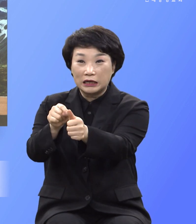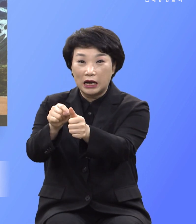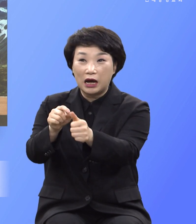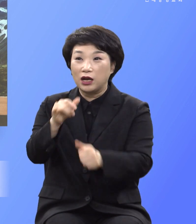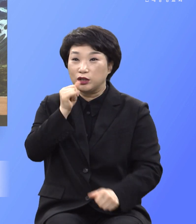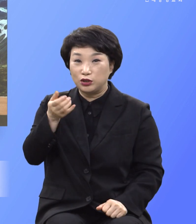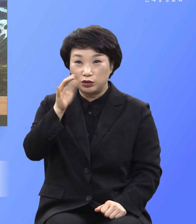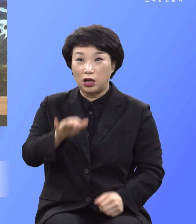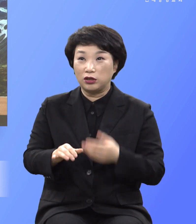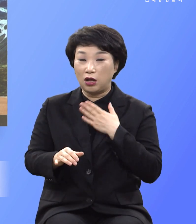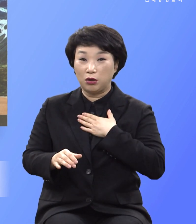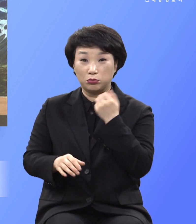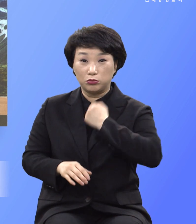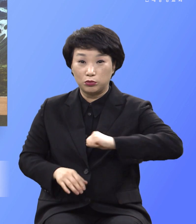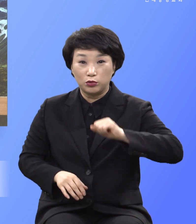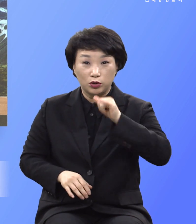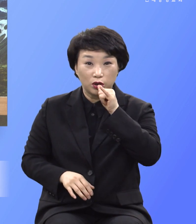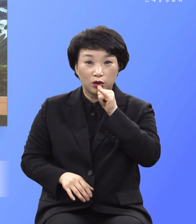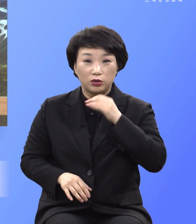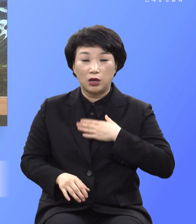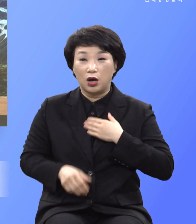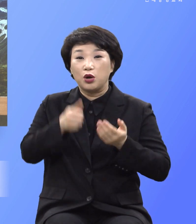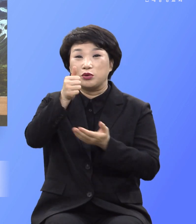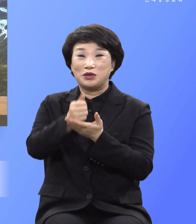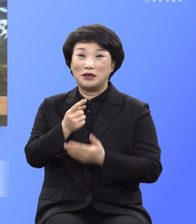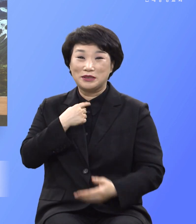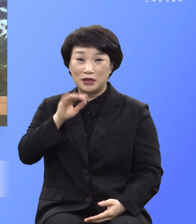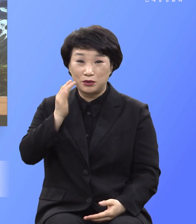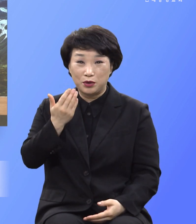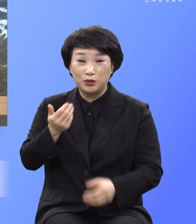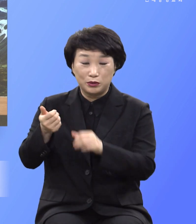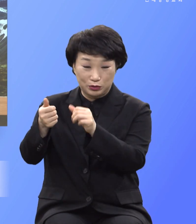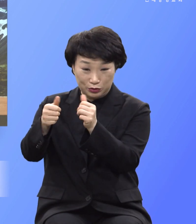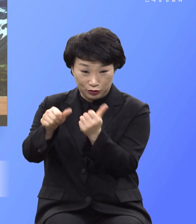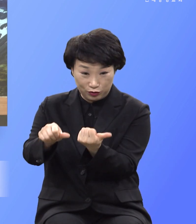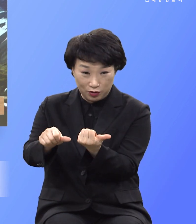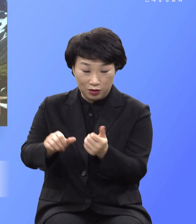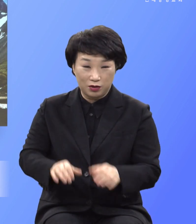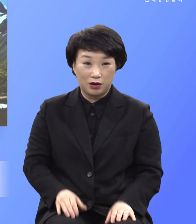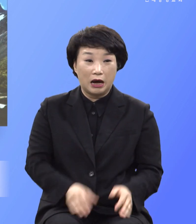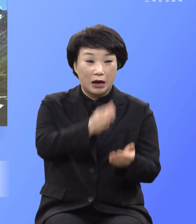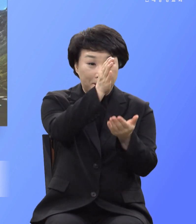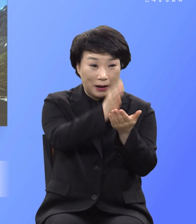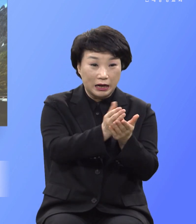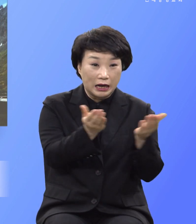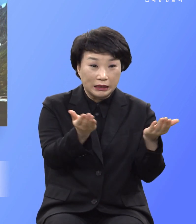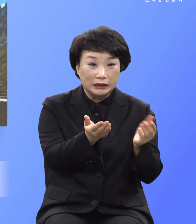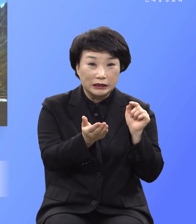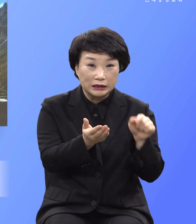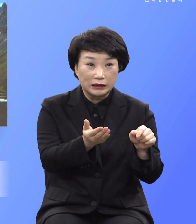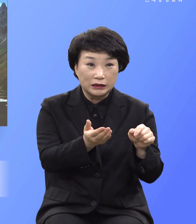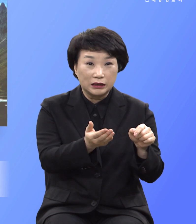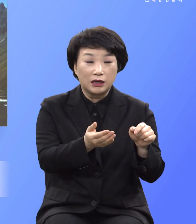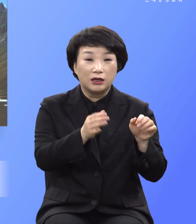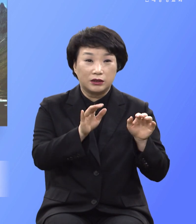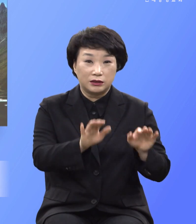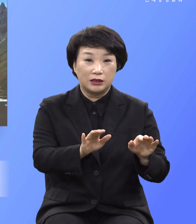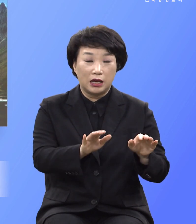안 하면 죄가 되어 죽는 것이오 하지 말라 했는데 하면